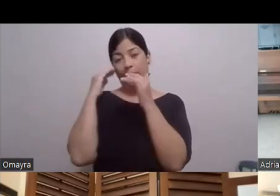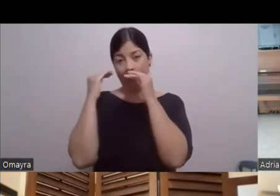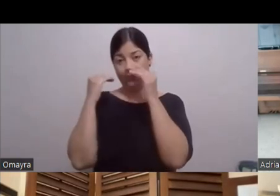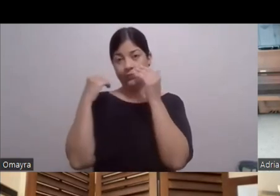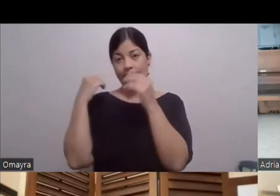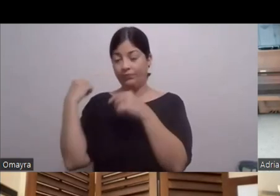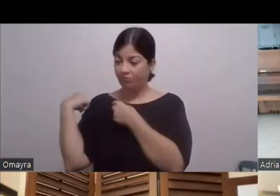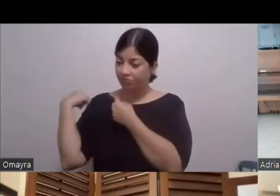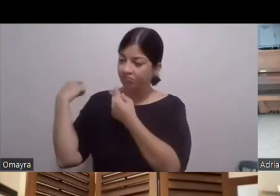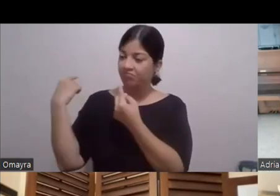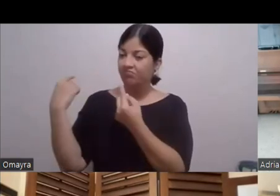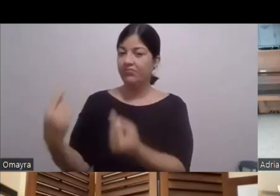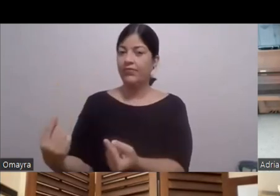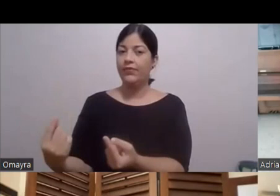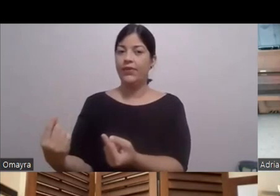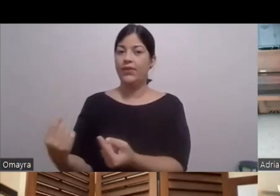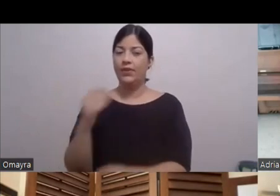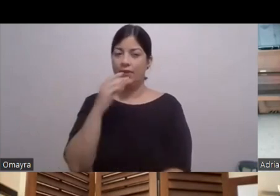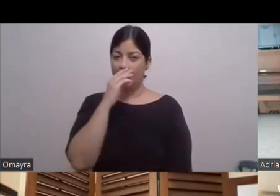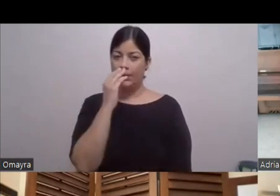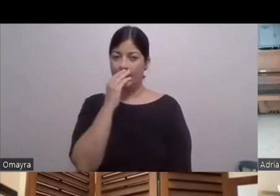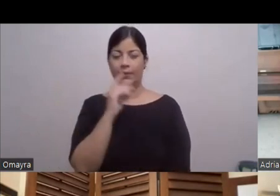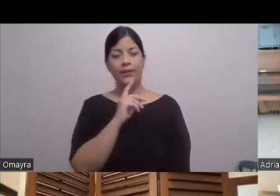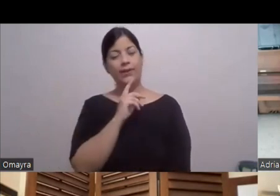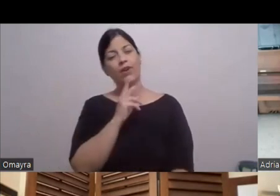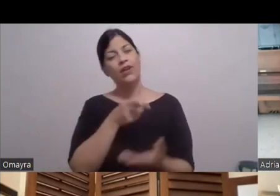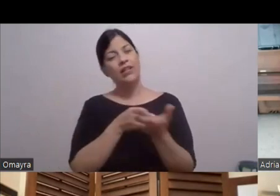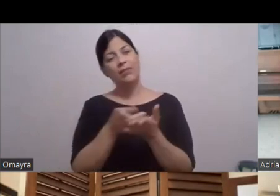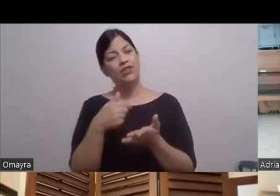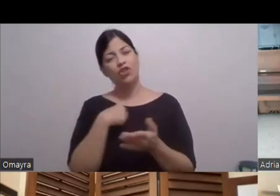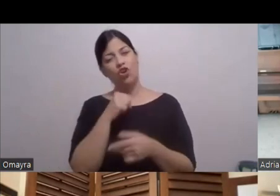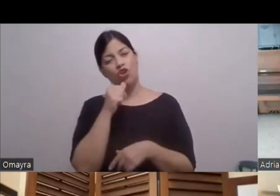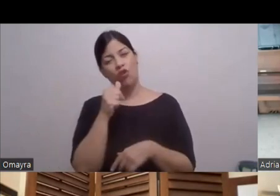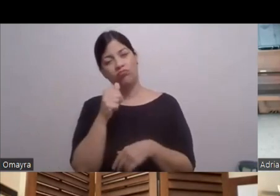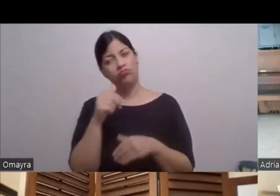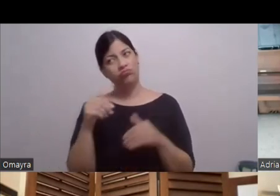Que Yo no me Yo no me lanzaría A A irme a Los Ángeles